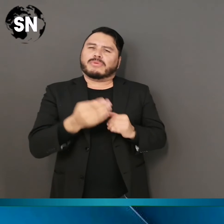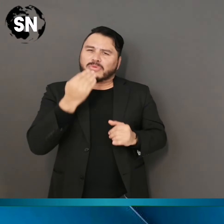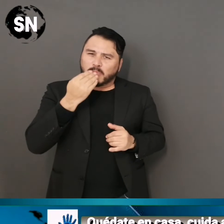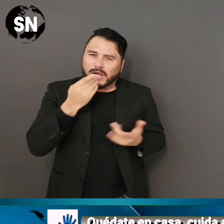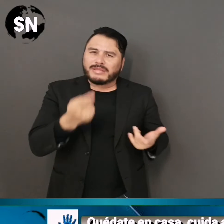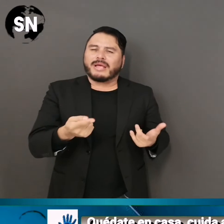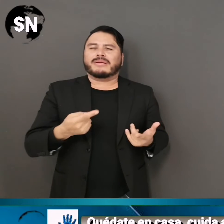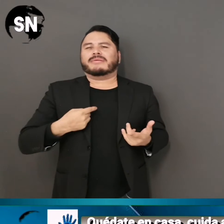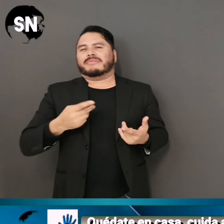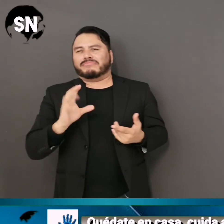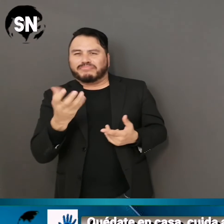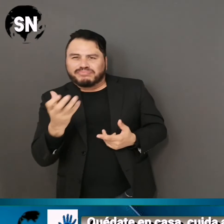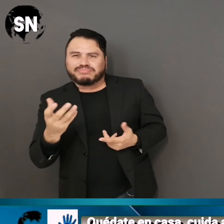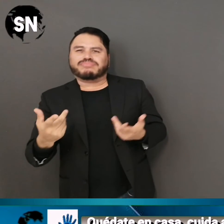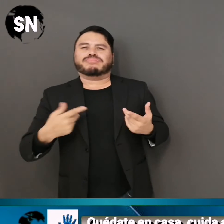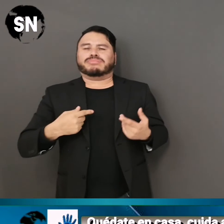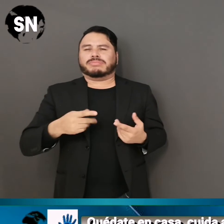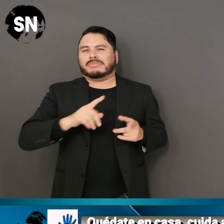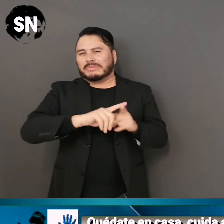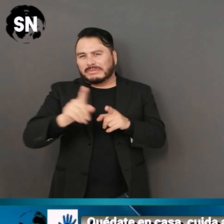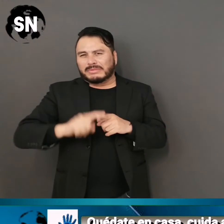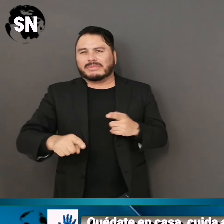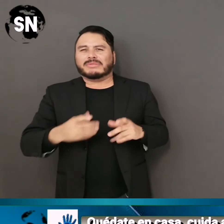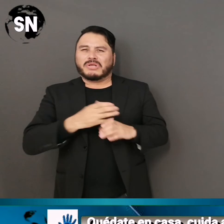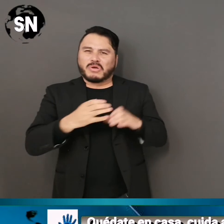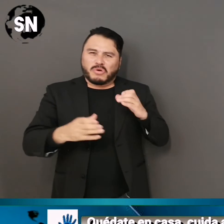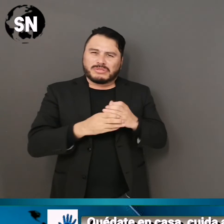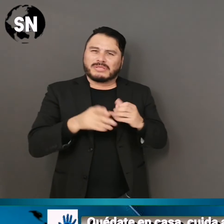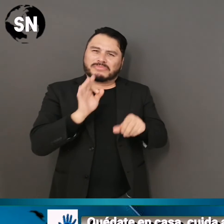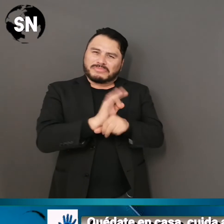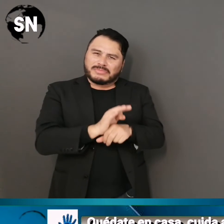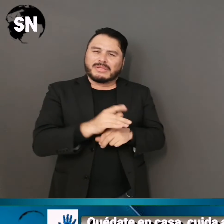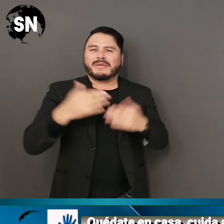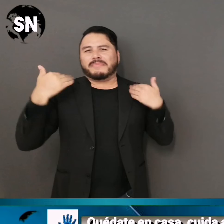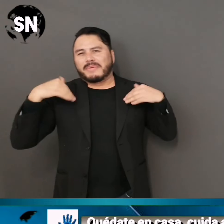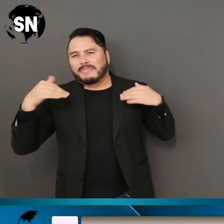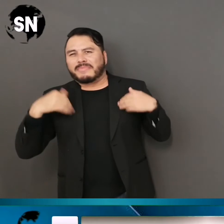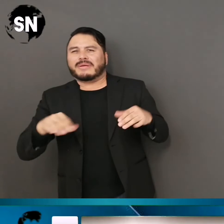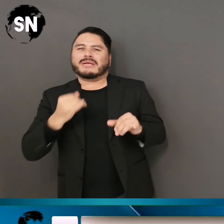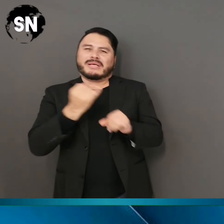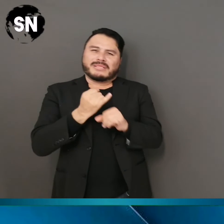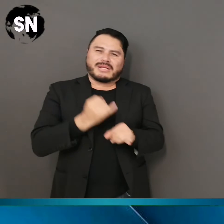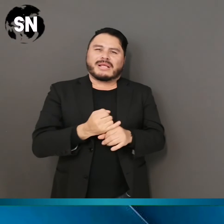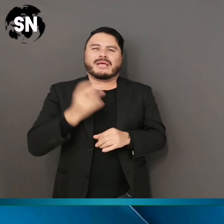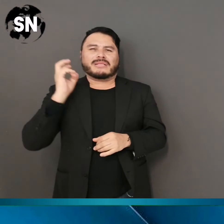limpieza y desinfección, abasto de insumos, espacios recreativos, Wi-Fi y transporte.